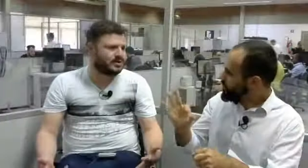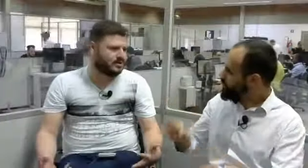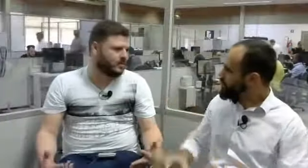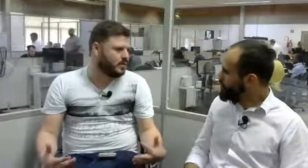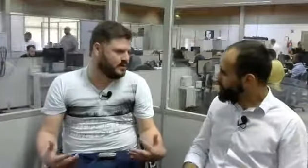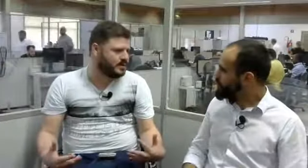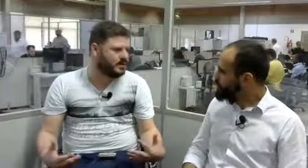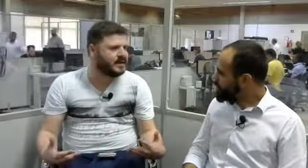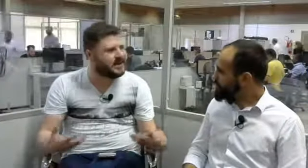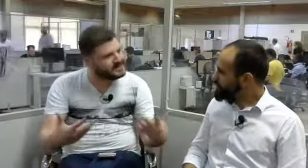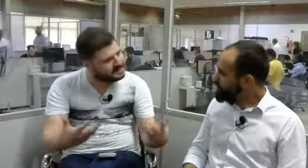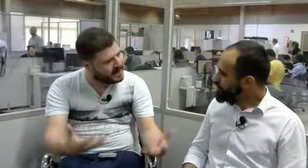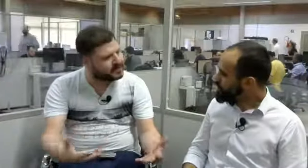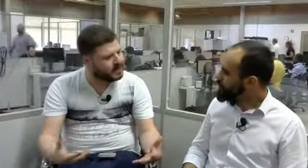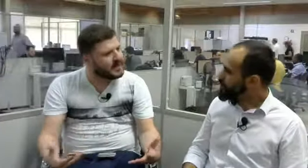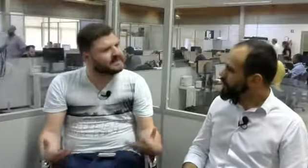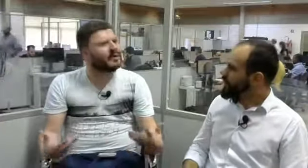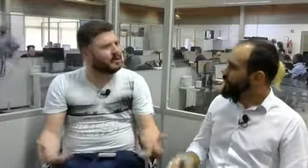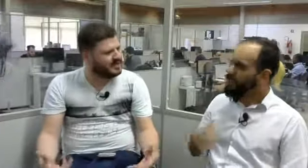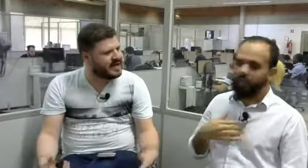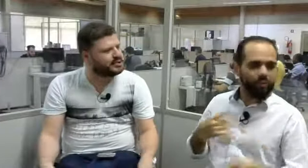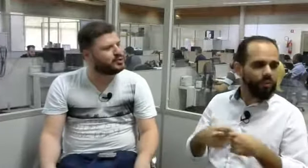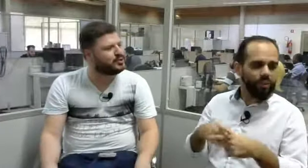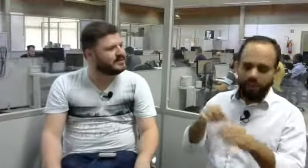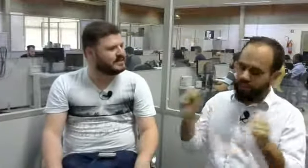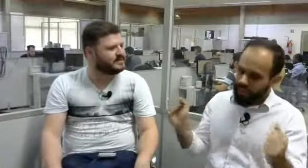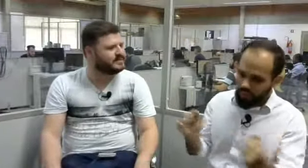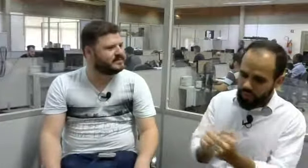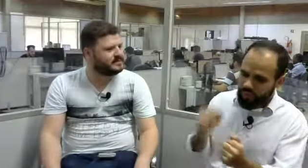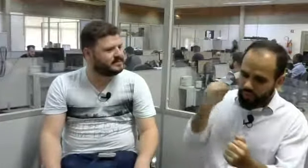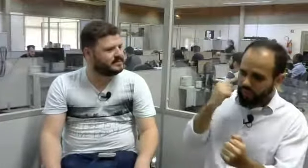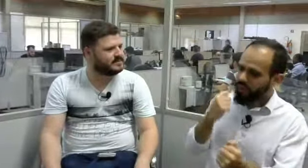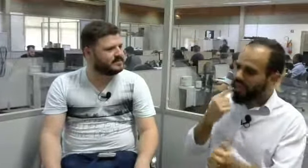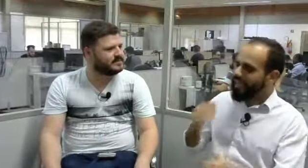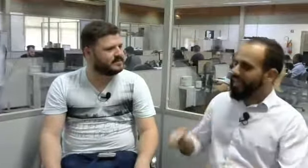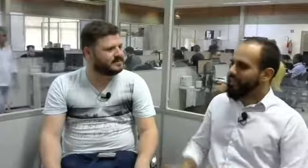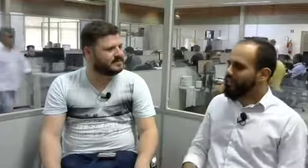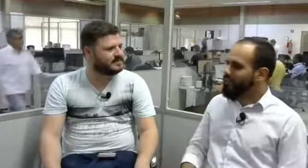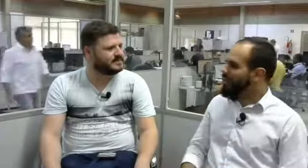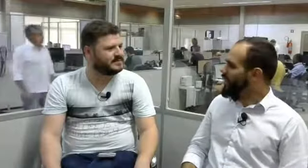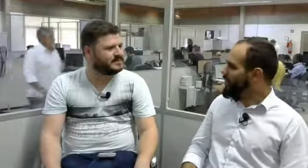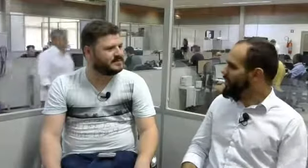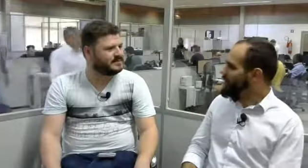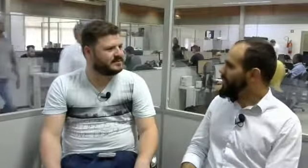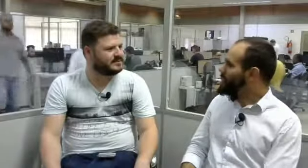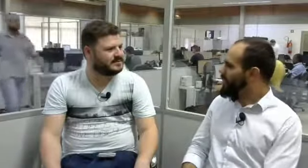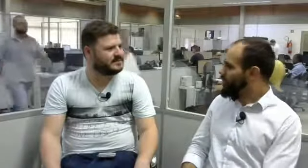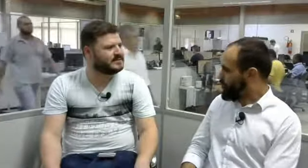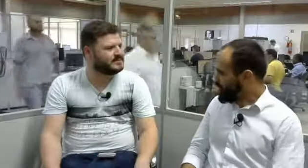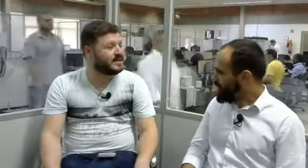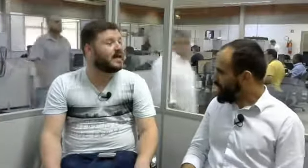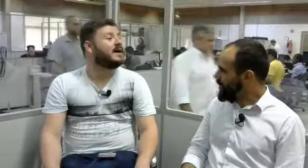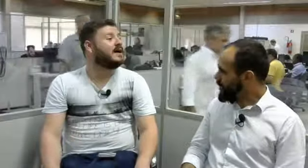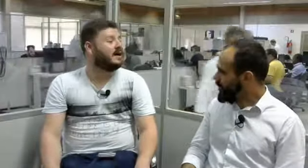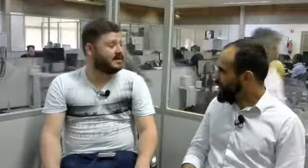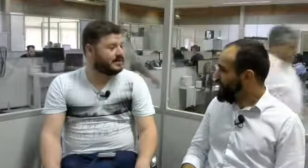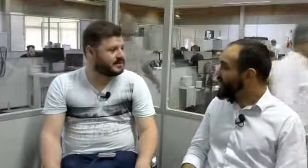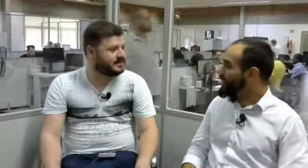trouxe assim, né? Mais perto da comunidade surda? Então, na verdade, minha mãe é surda, não é? E